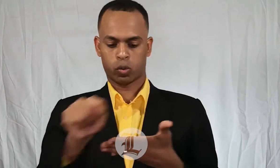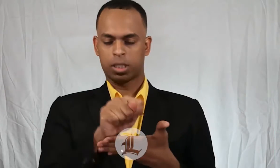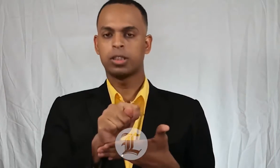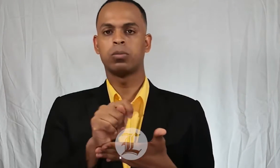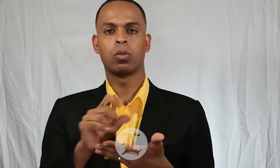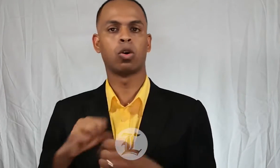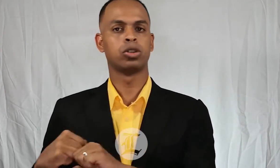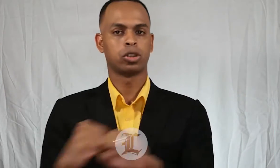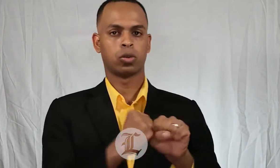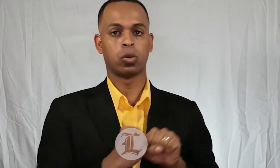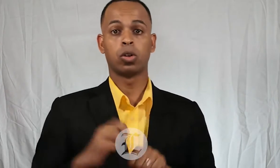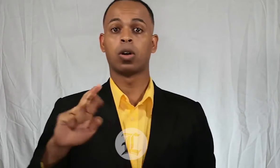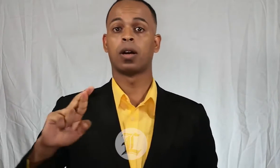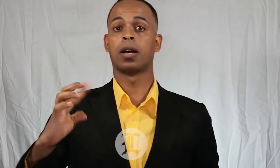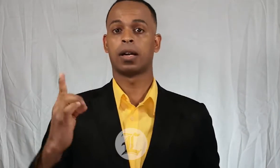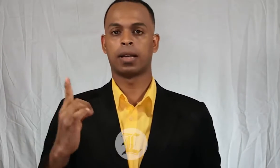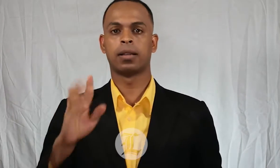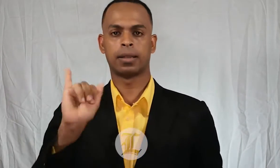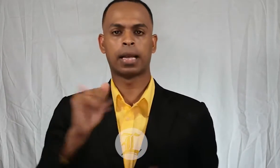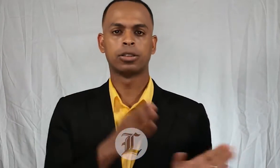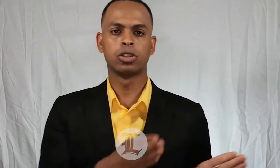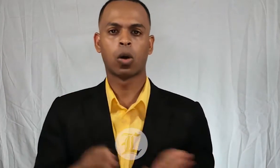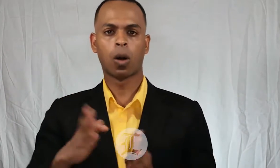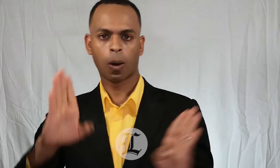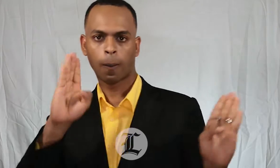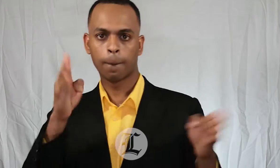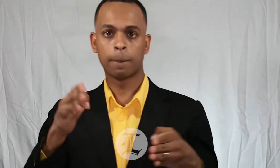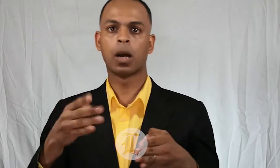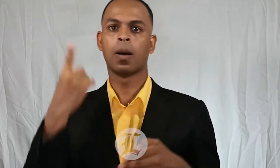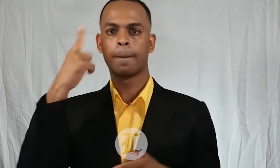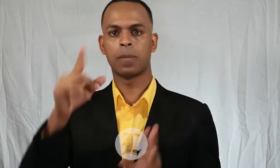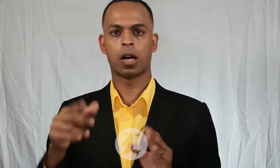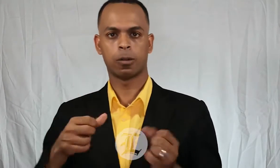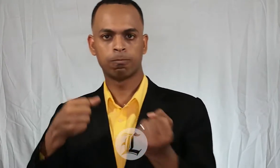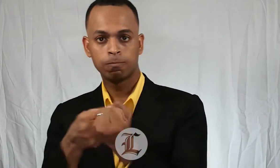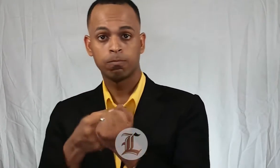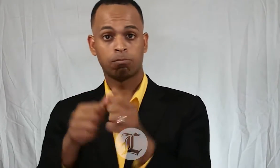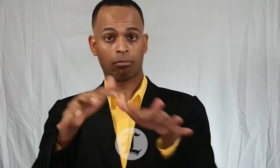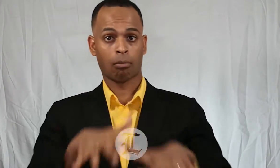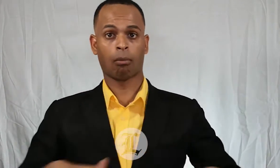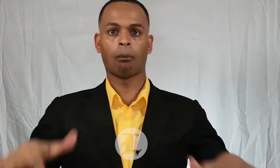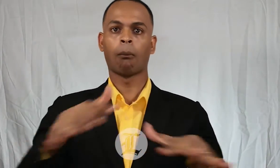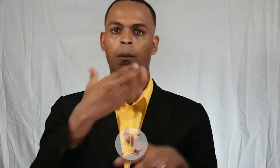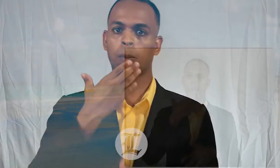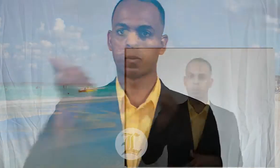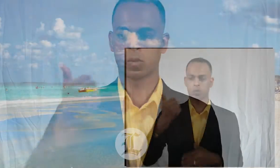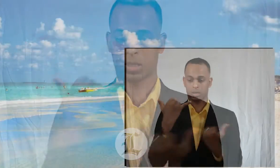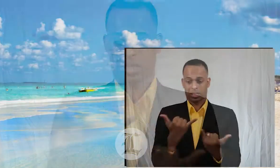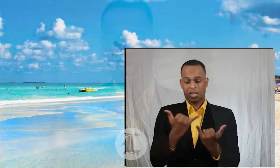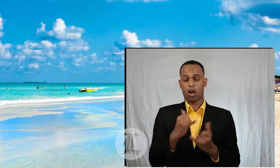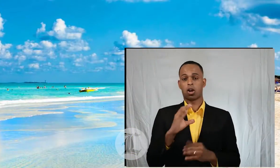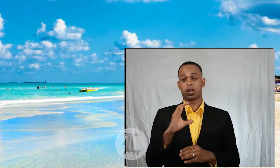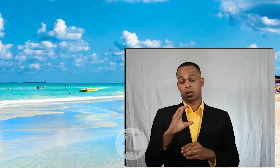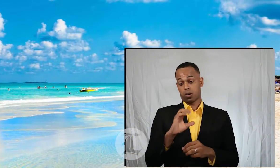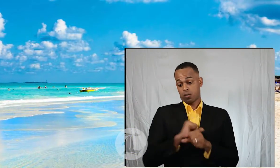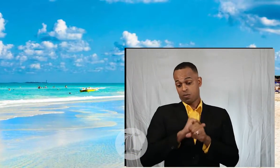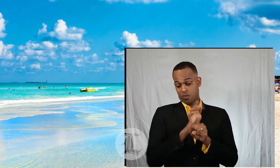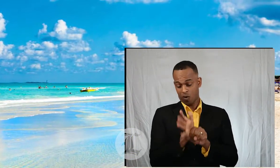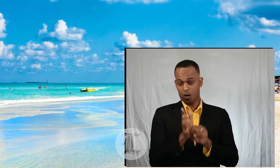RD, que forma parte de las estrategias enfocadas a la recuperación sostenible del sector ante la pandemia del COVID-19.